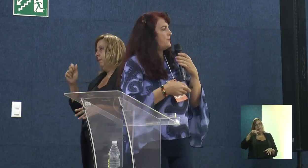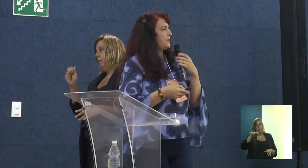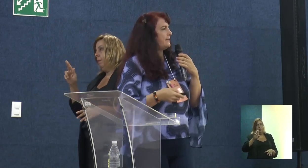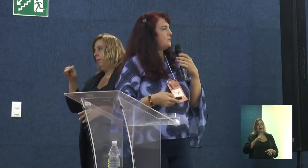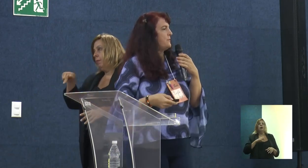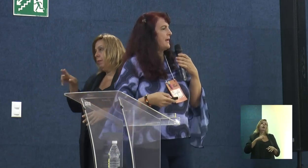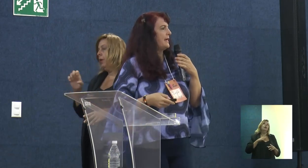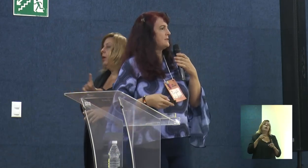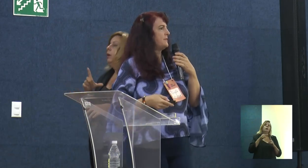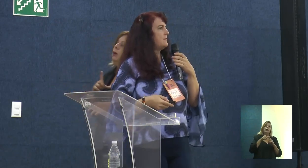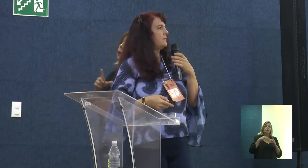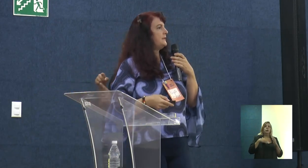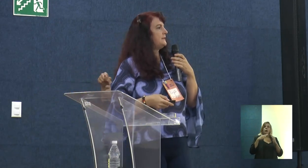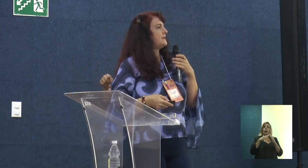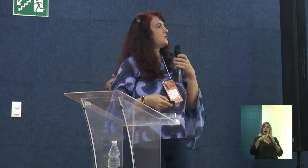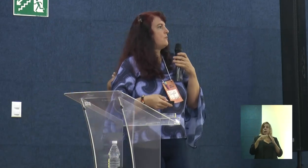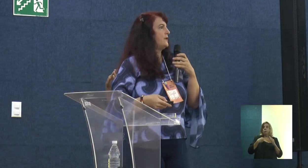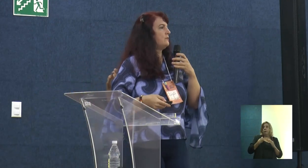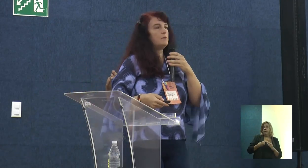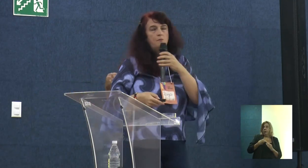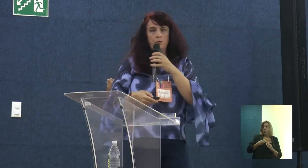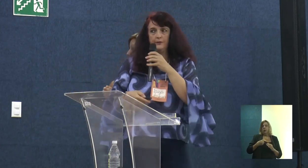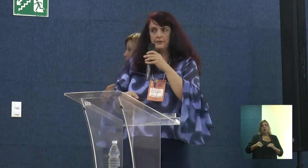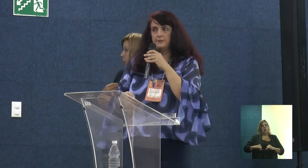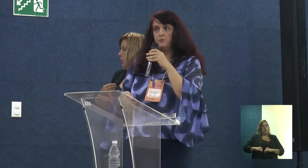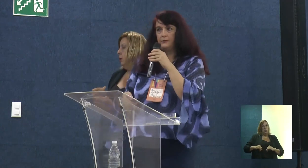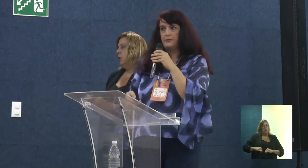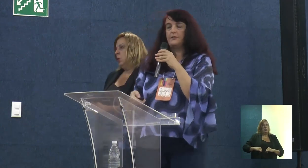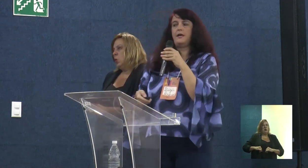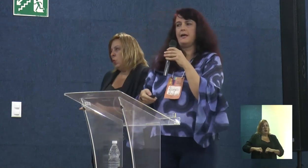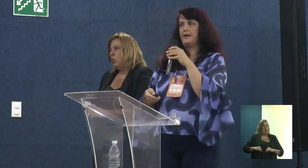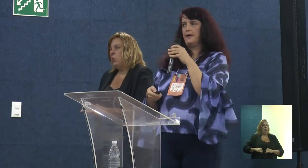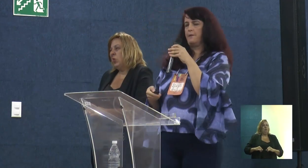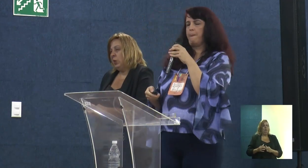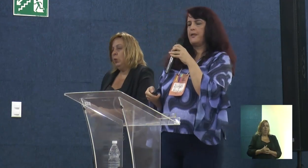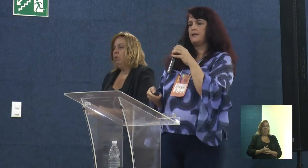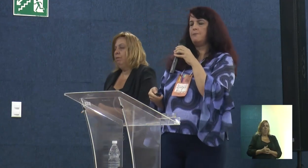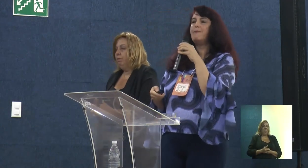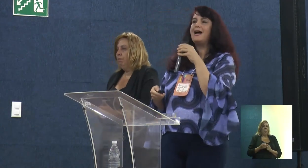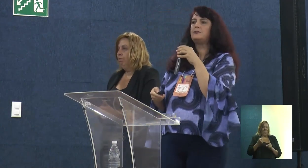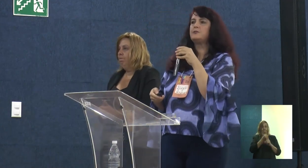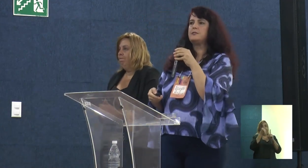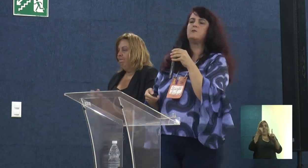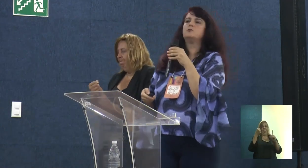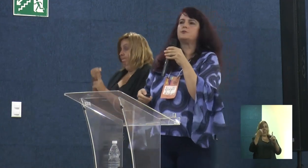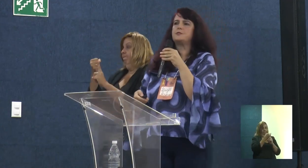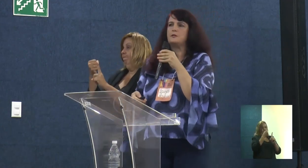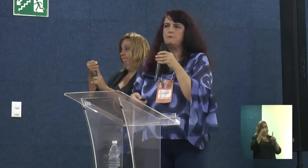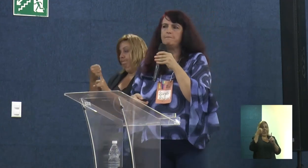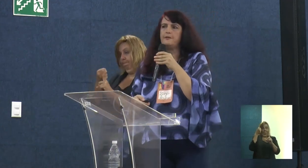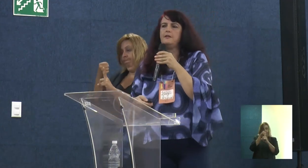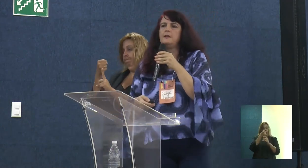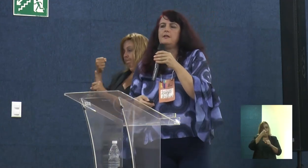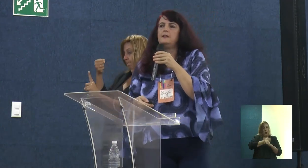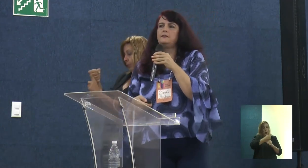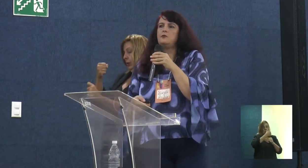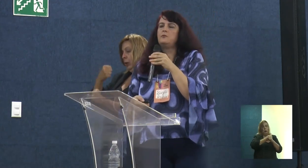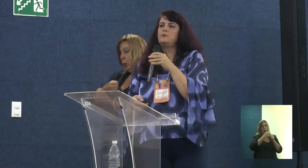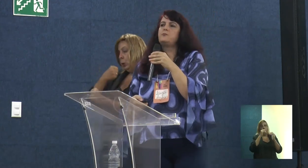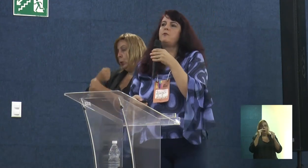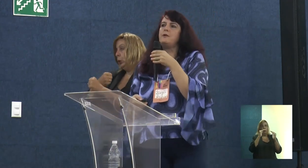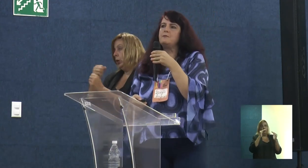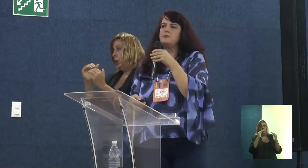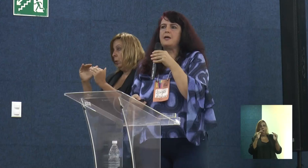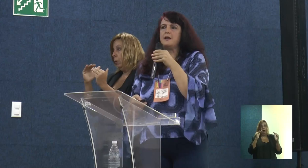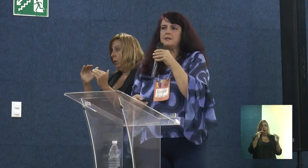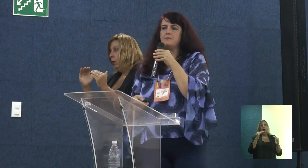objeto do Minha Casa Minha Vida e está sofrendo com muitos, muitos impactos na construção. Então,